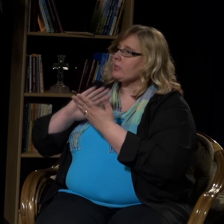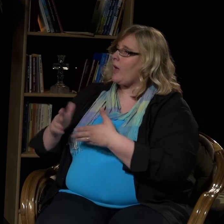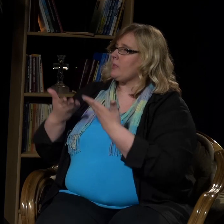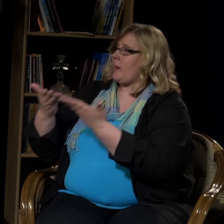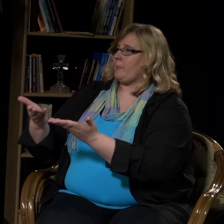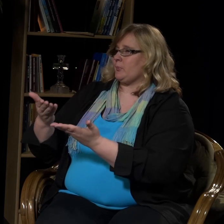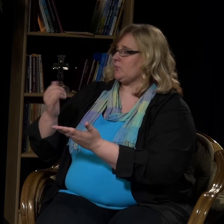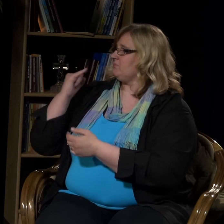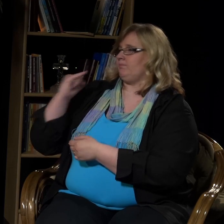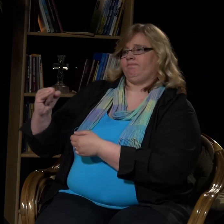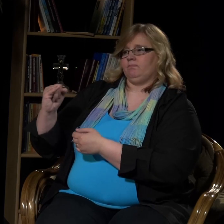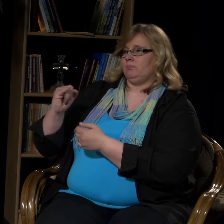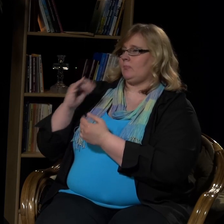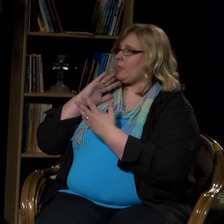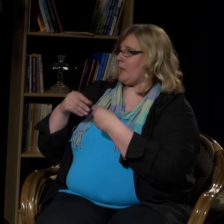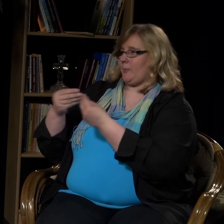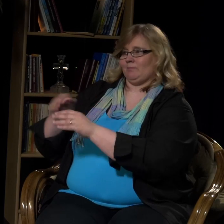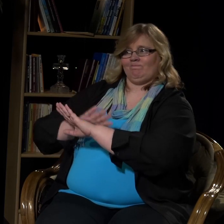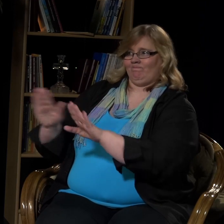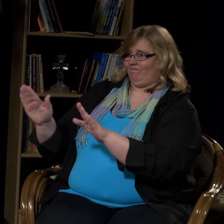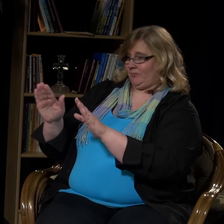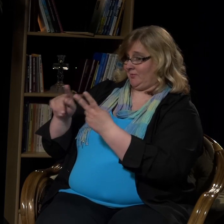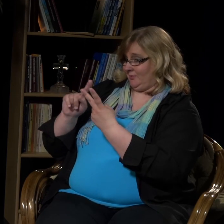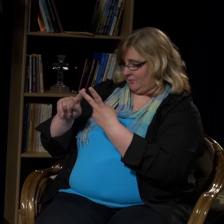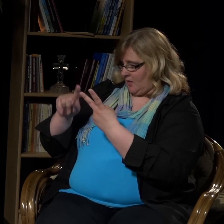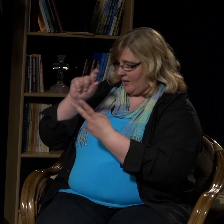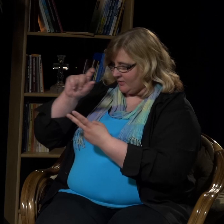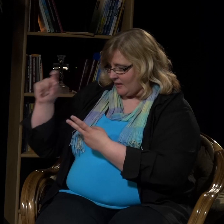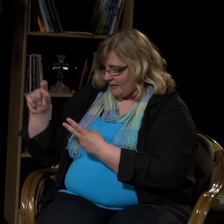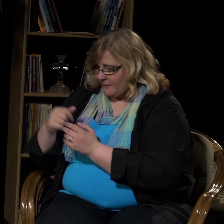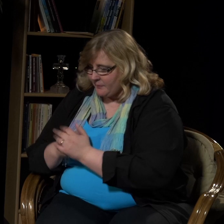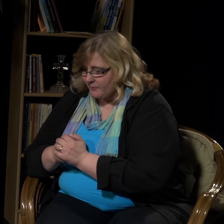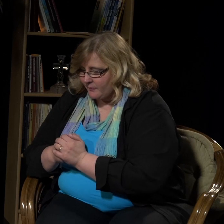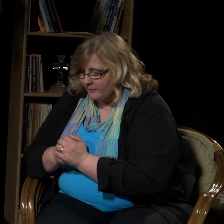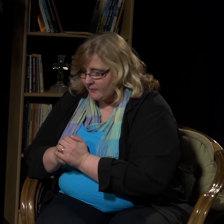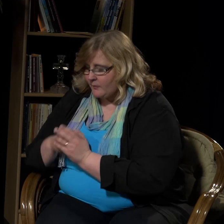se on esteenä. Hän ei pysty antamaan meille sitä, mitä hän haluaisi antaa.